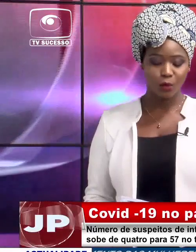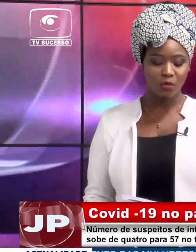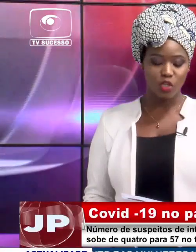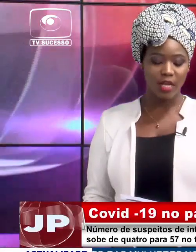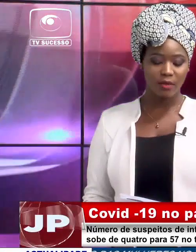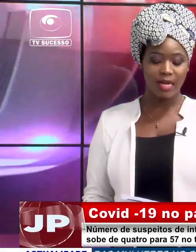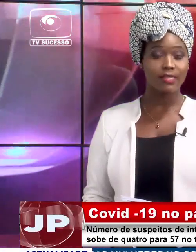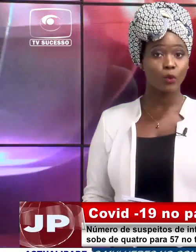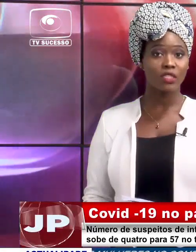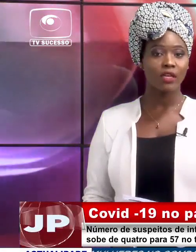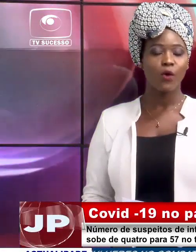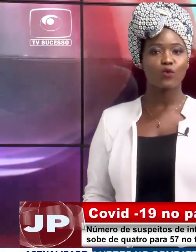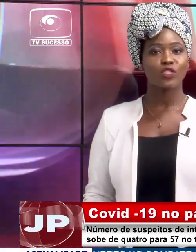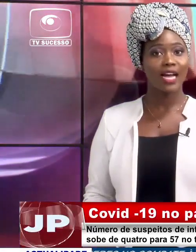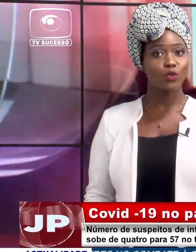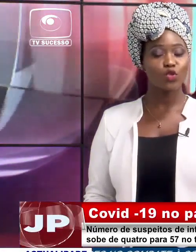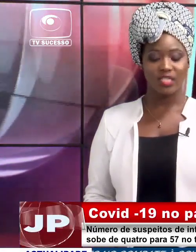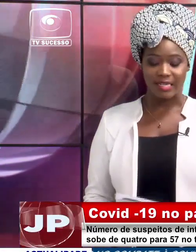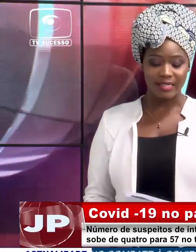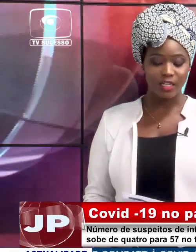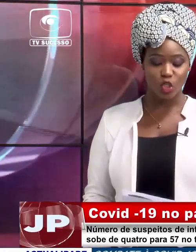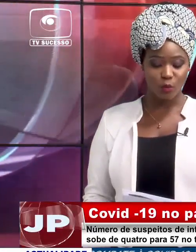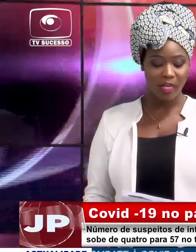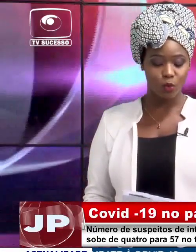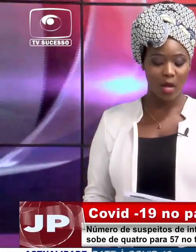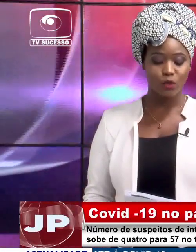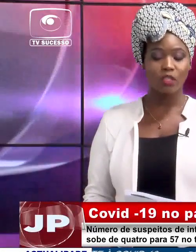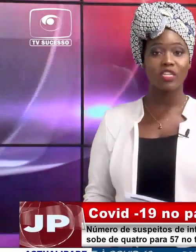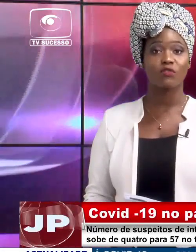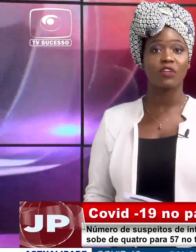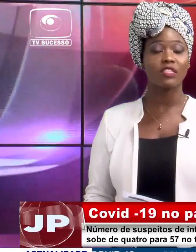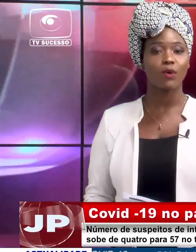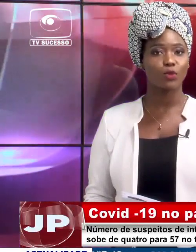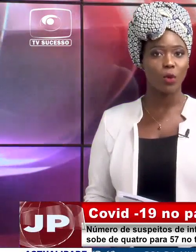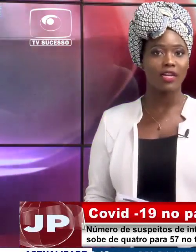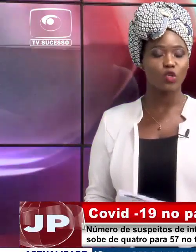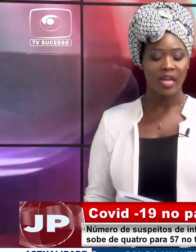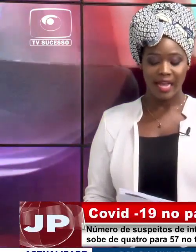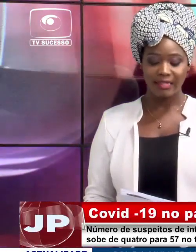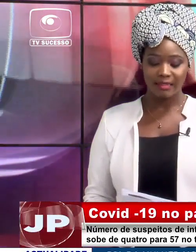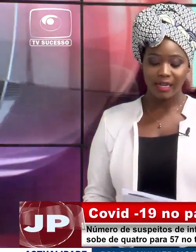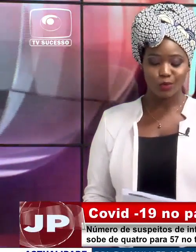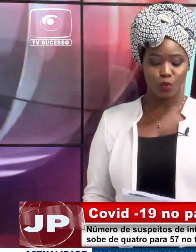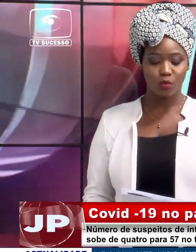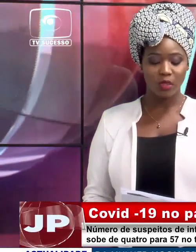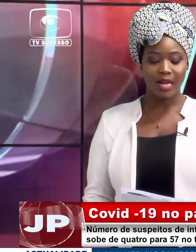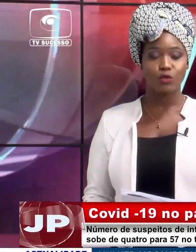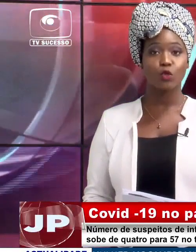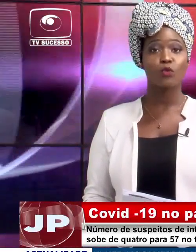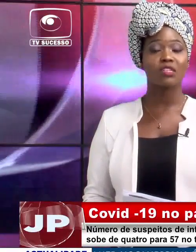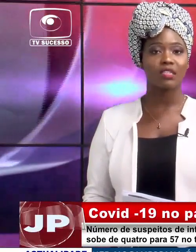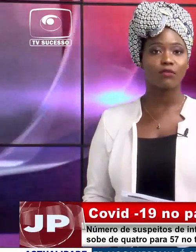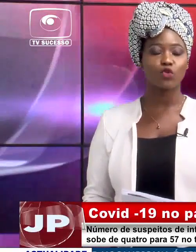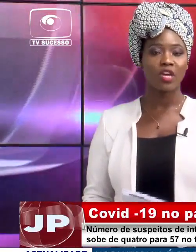Segundo o Ministério da Saúde, os dados dizem respeito às últimas 24 horas. Entretanto, o número